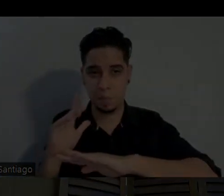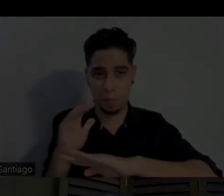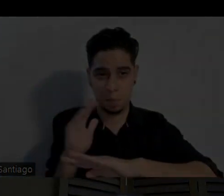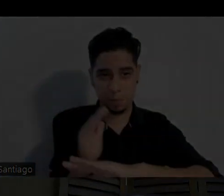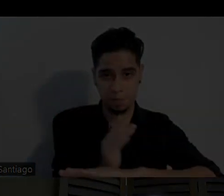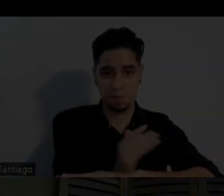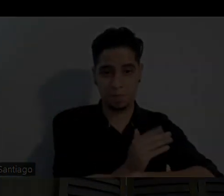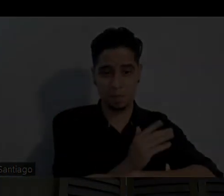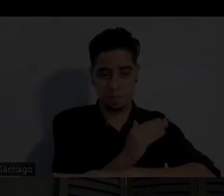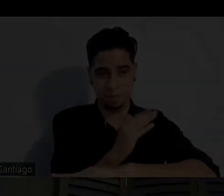chau